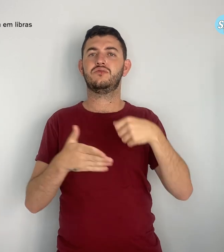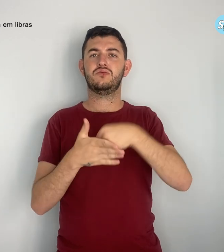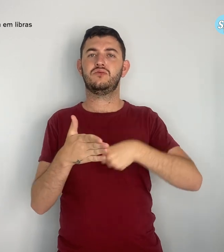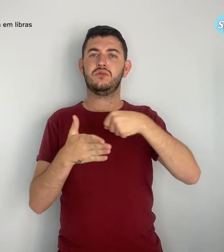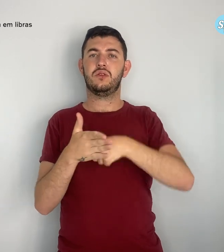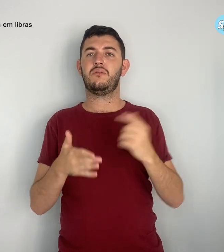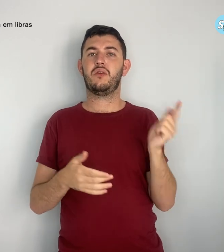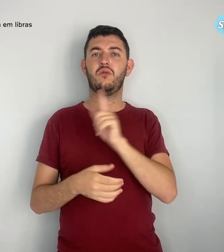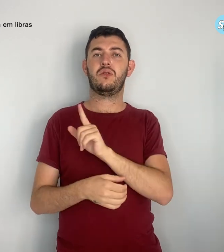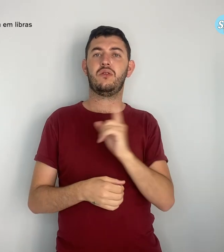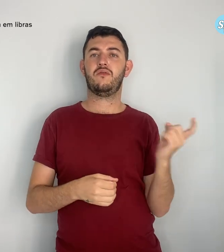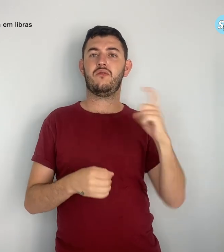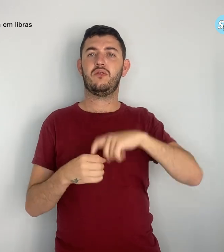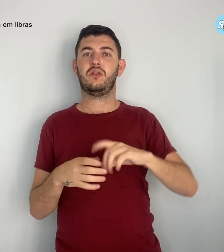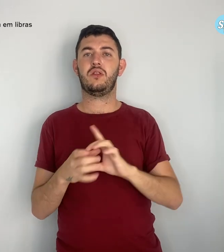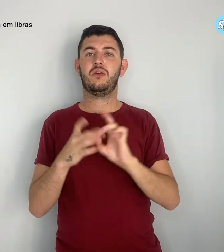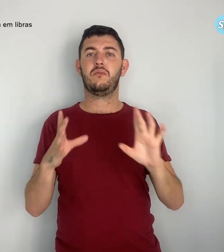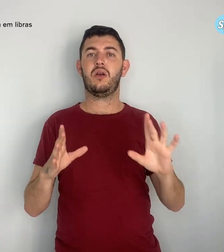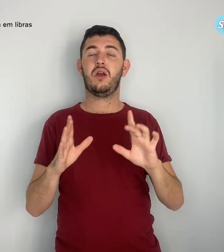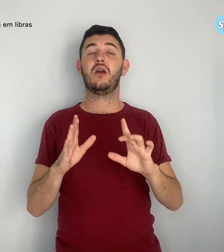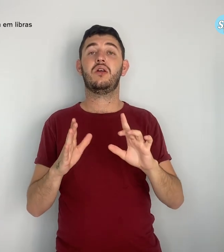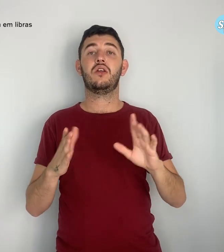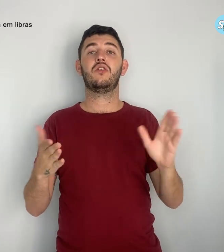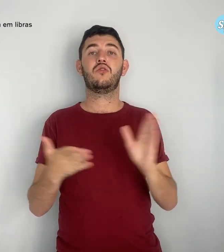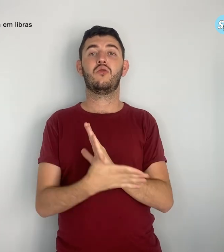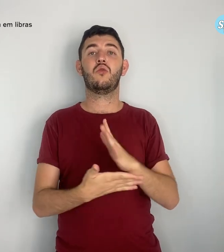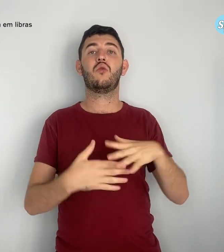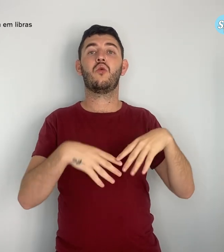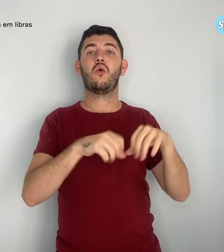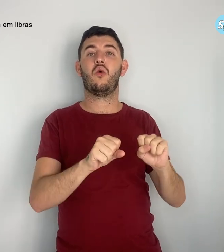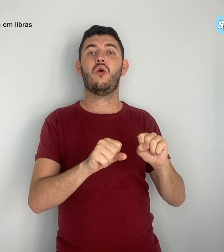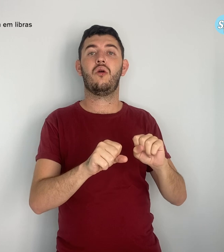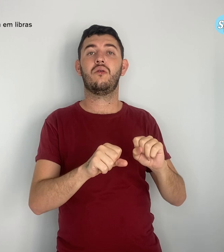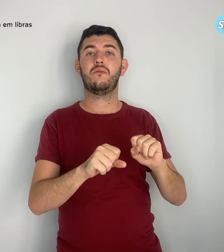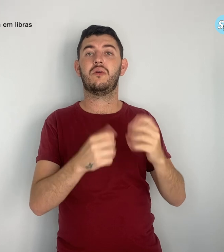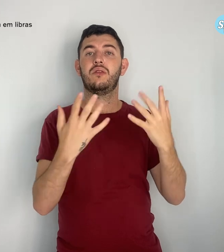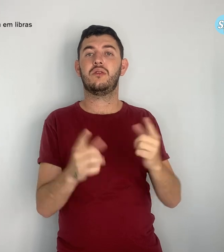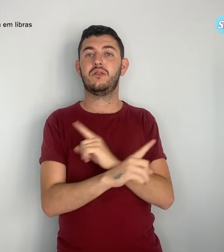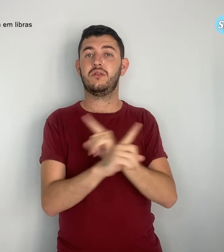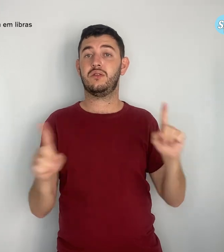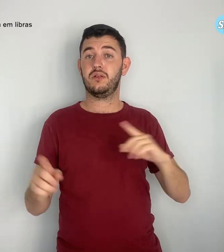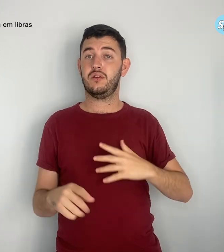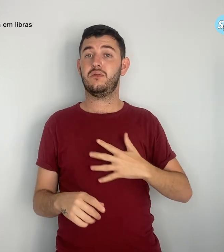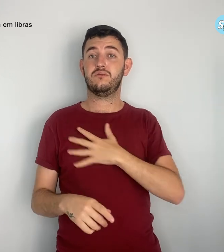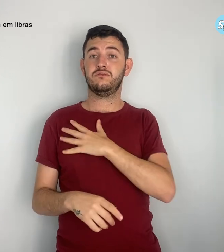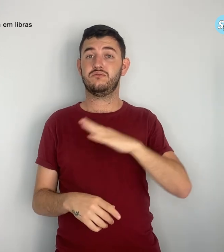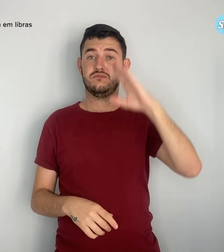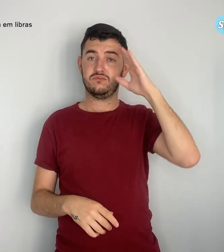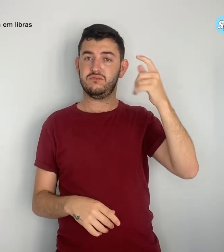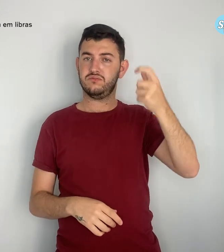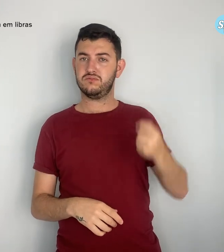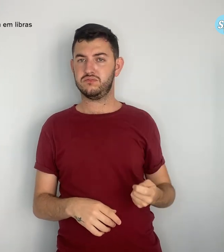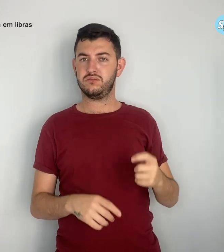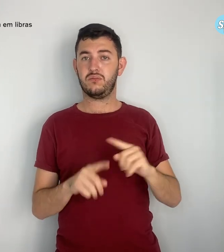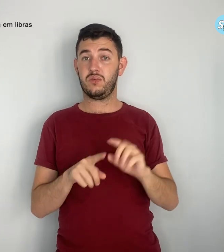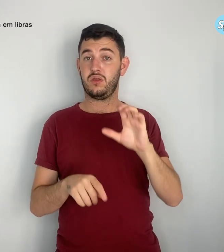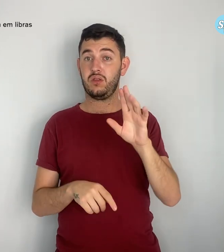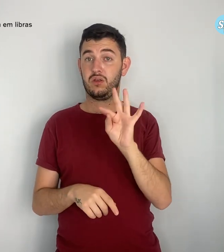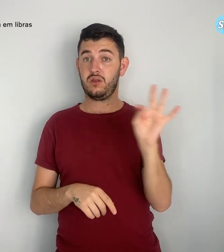pós-golpe e contra a ditadura militar. A CUT é resultado da insistência